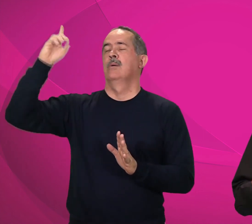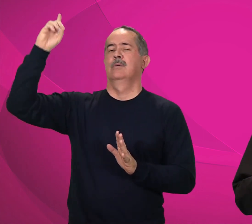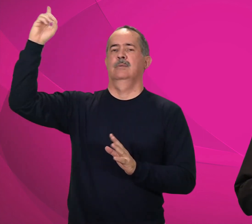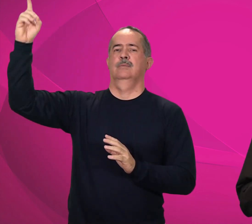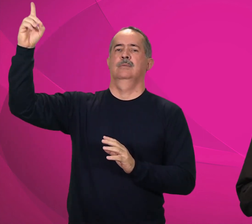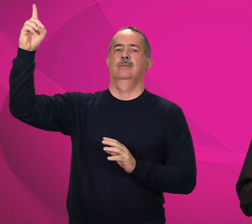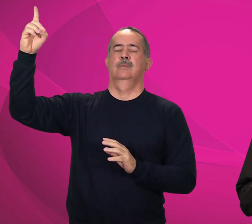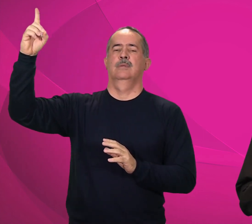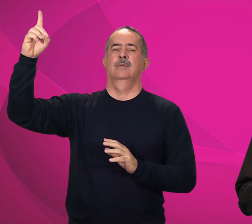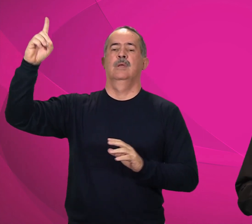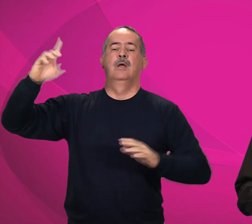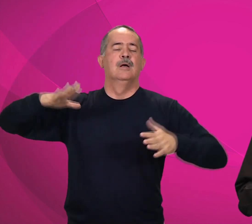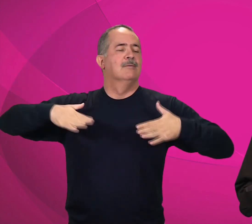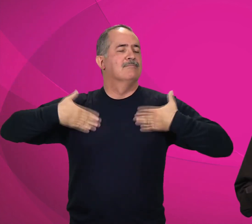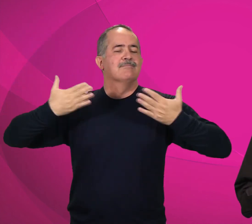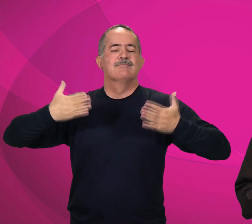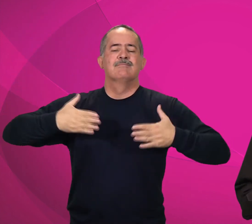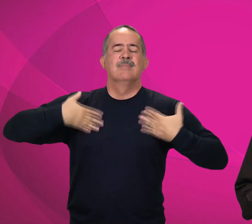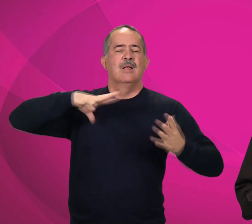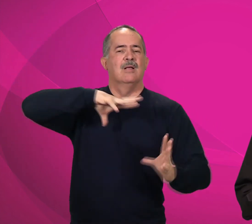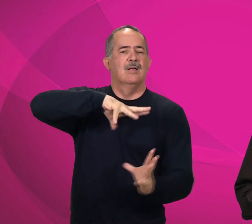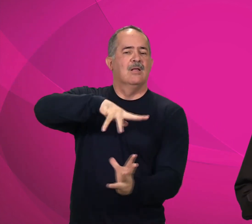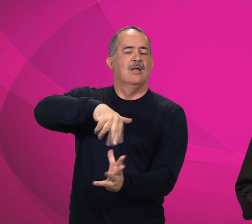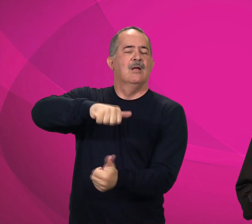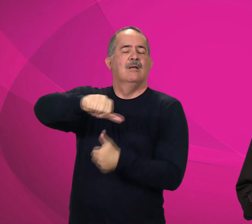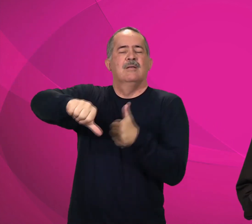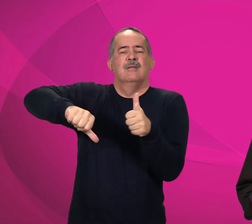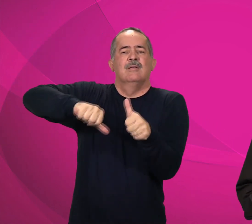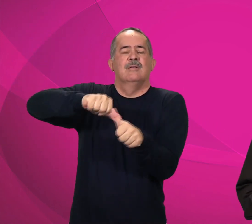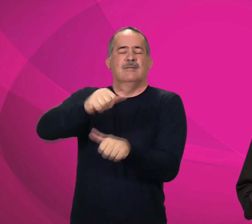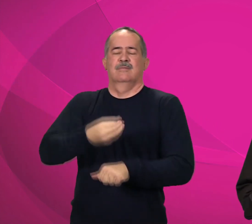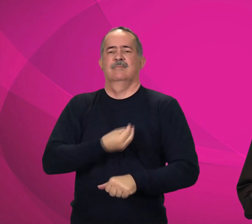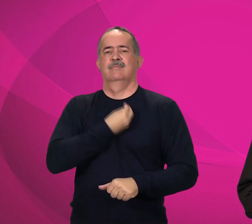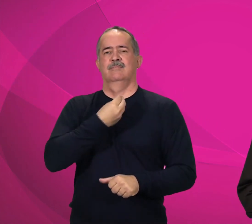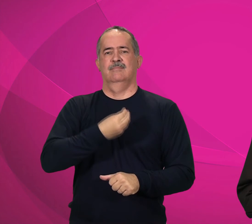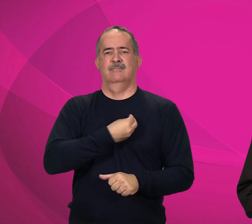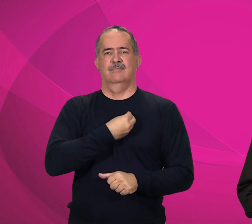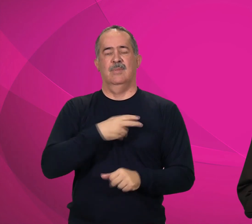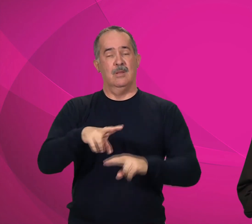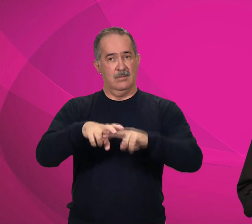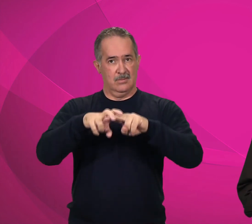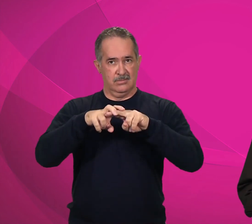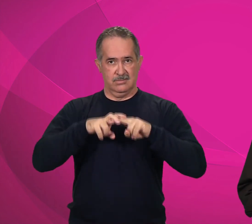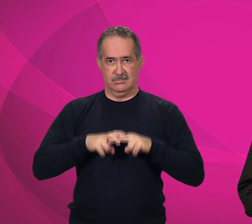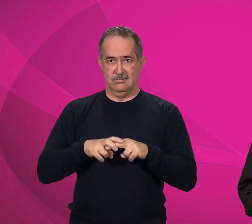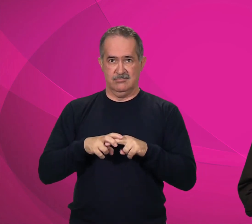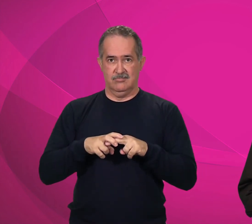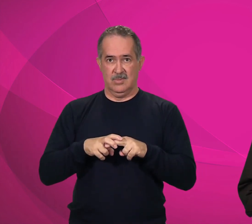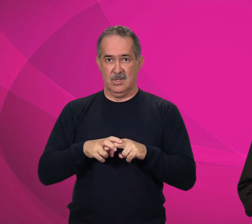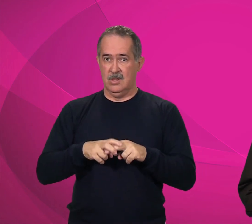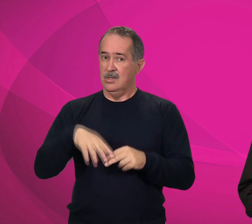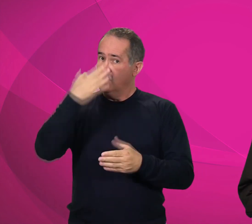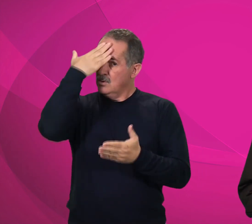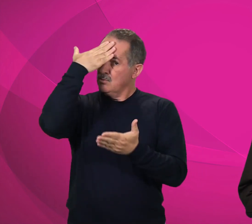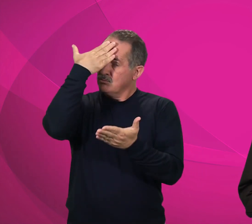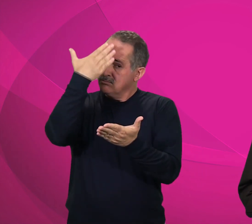de Deus que alegra o mundo e renova a vida. Por isso, confie